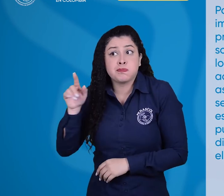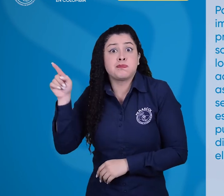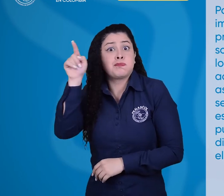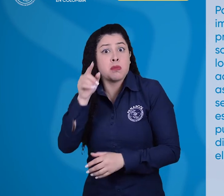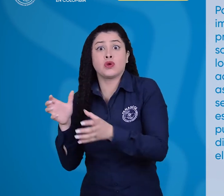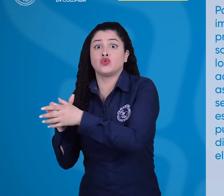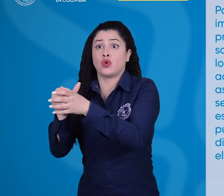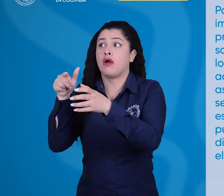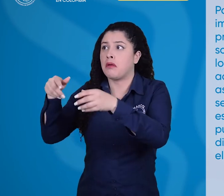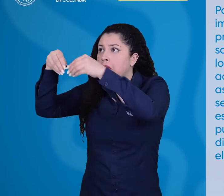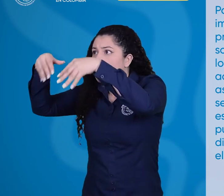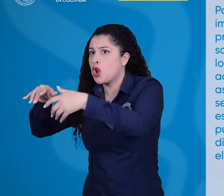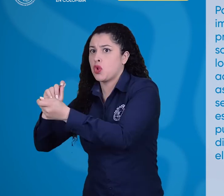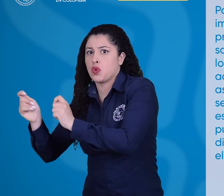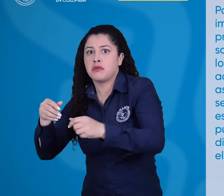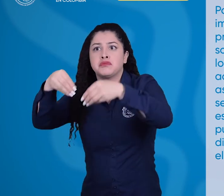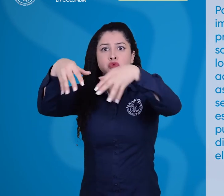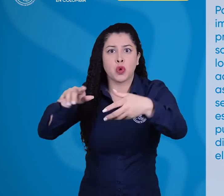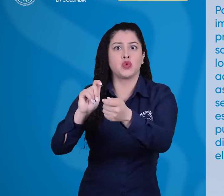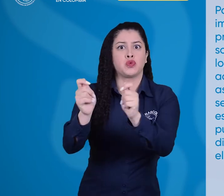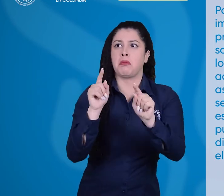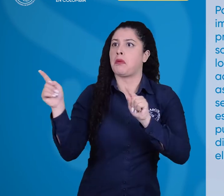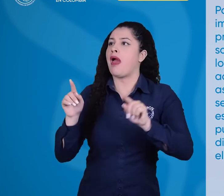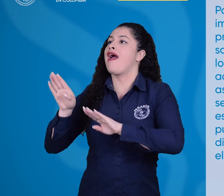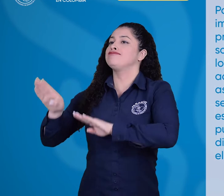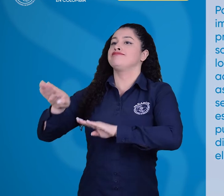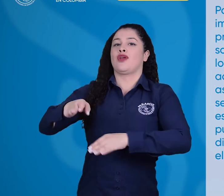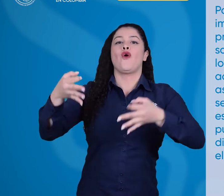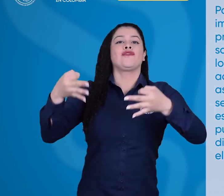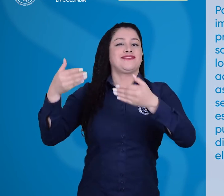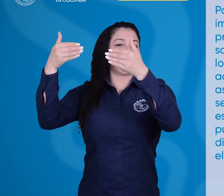participar de dichos procesos siguiendo el marco legal.